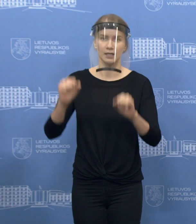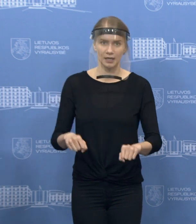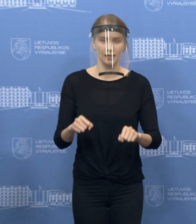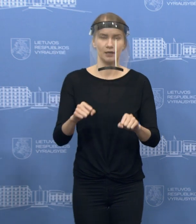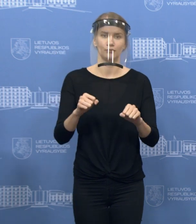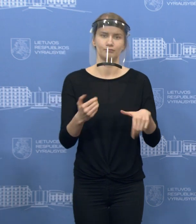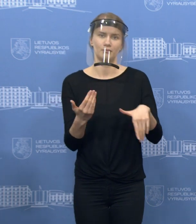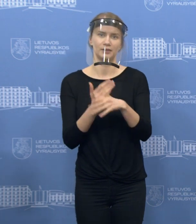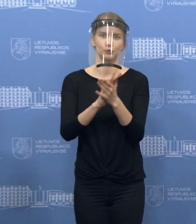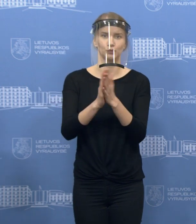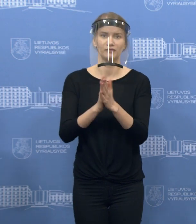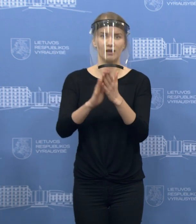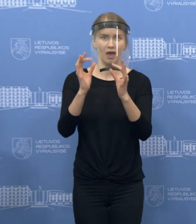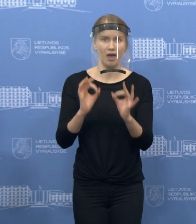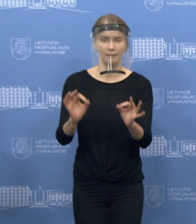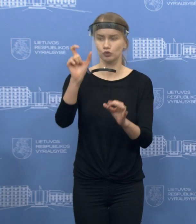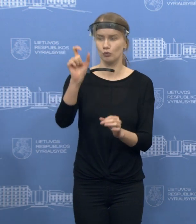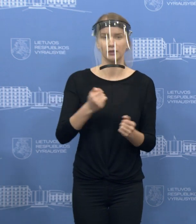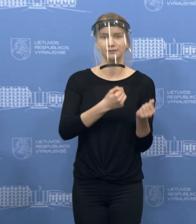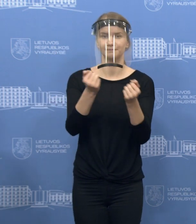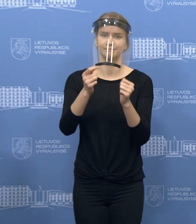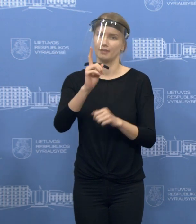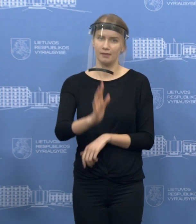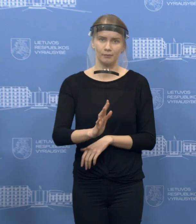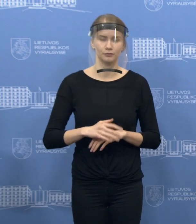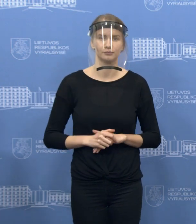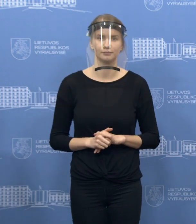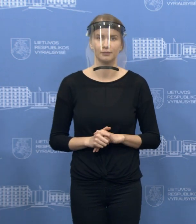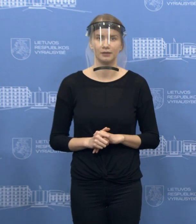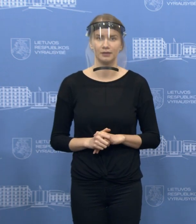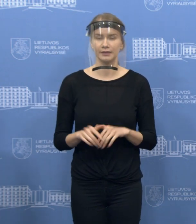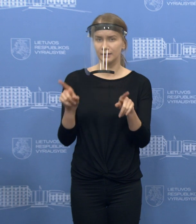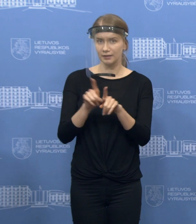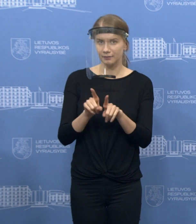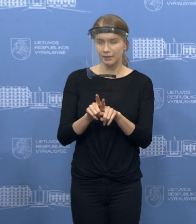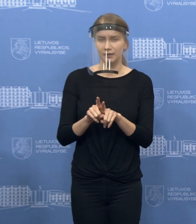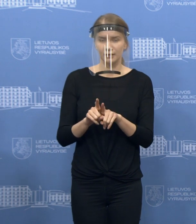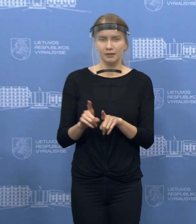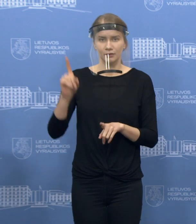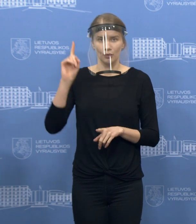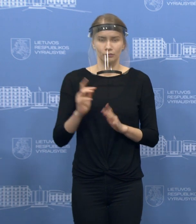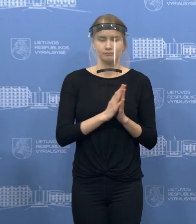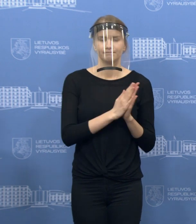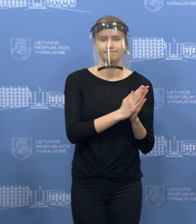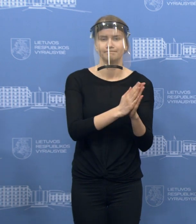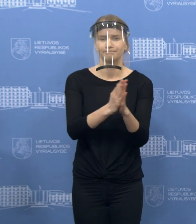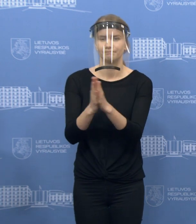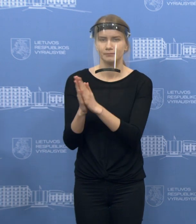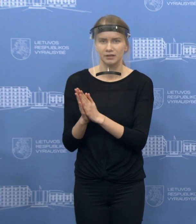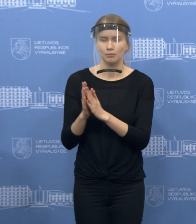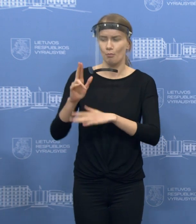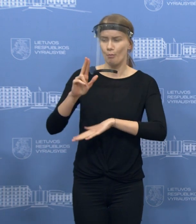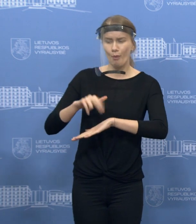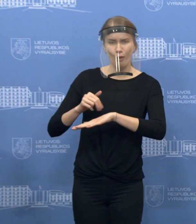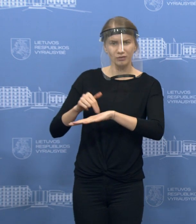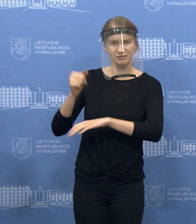įmanoma, sklandžiai. Ir noriu taip pat prašyti vis dėlto pareigūnams, tai taip pat vėlygos, tai taip